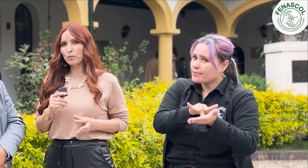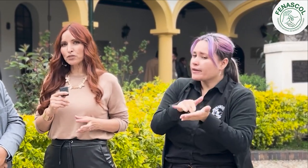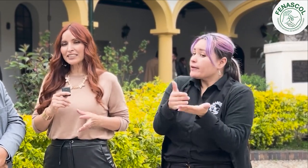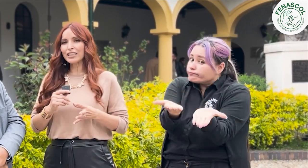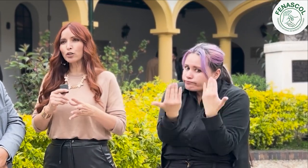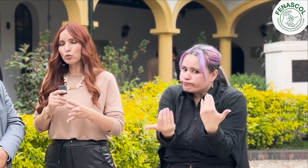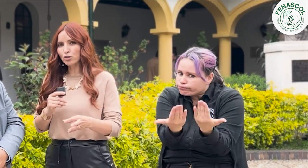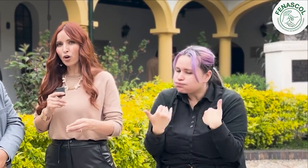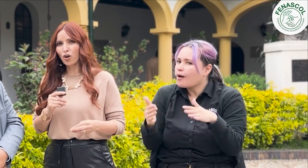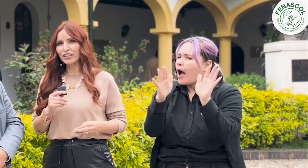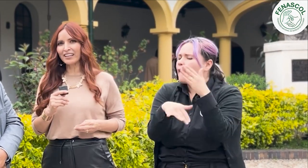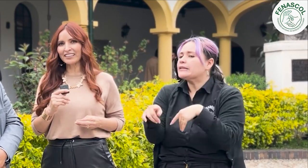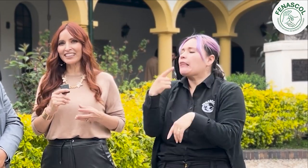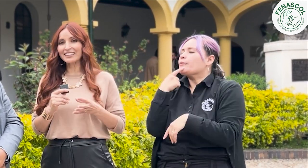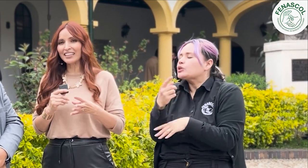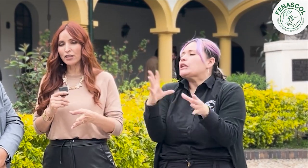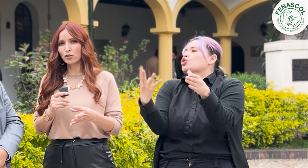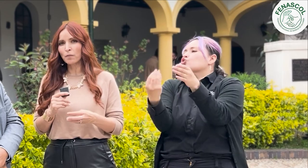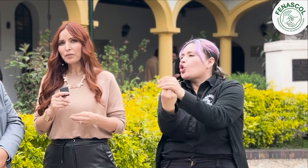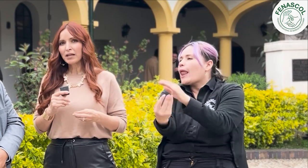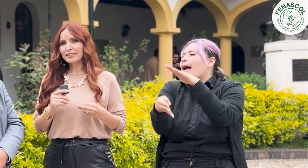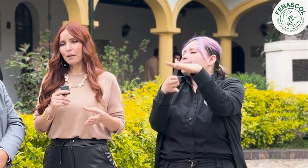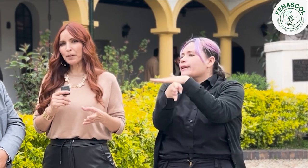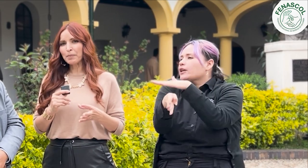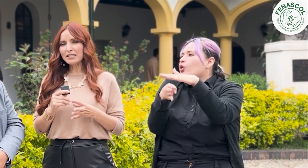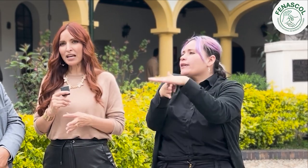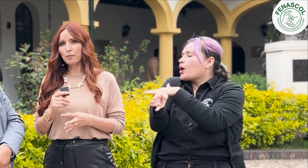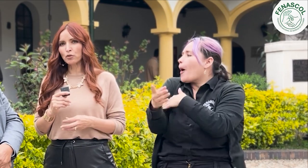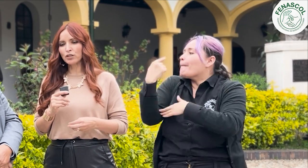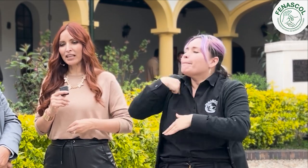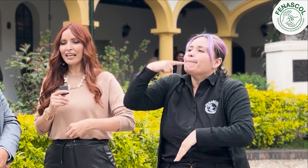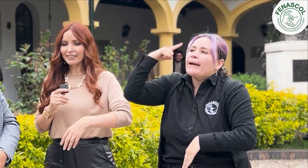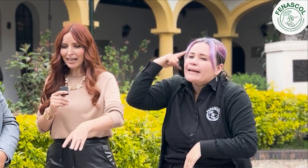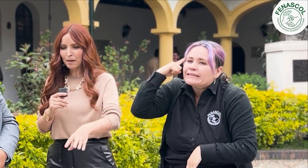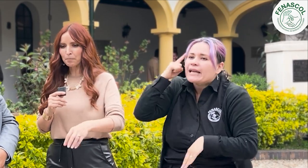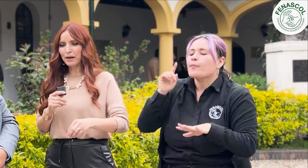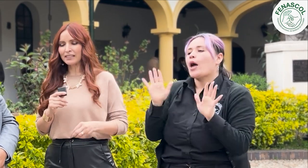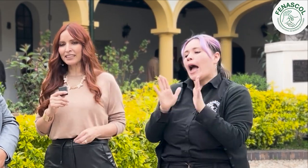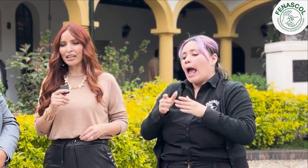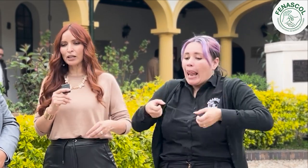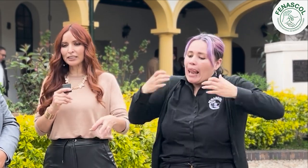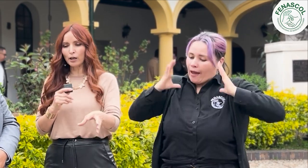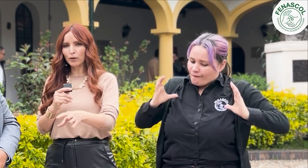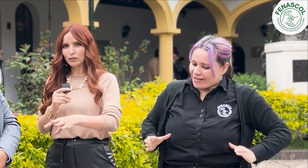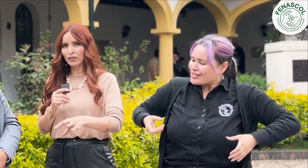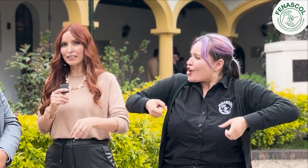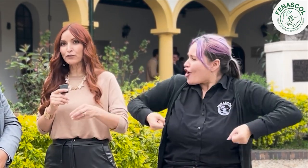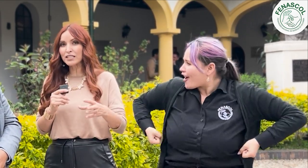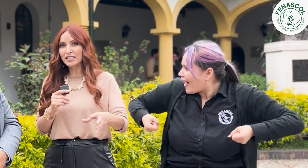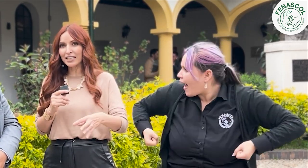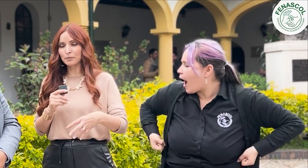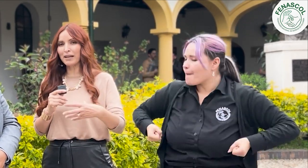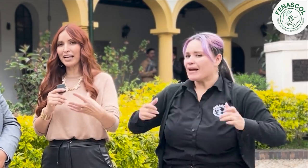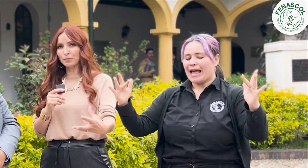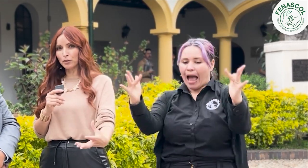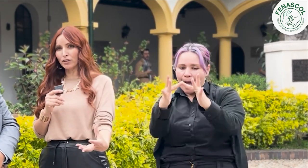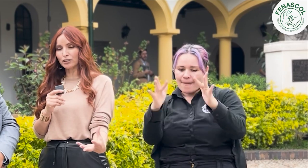de esa inclusión y de ese acceso, siempre pensamos en las rampas, en las adecuaciones físicas para las personas con